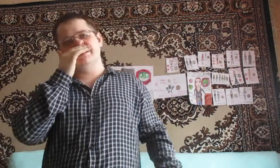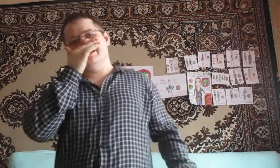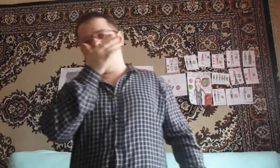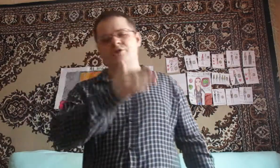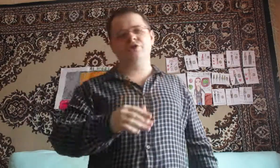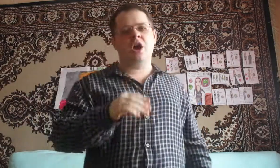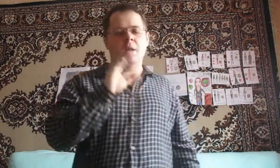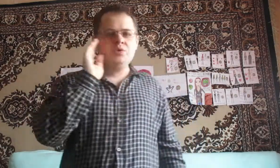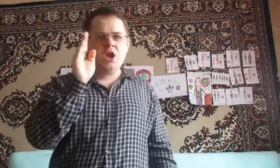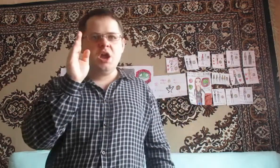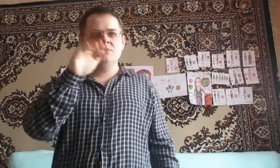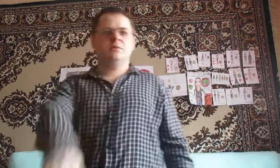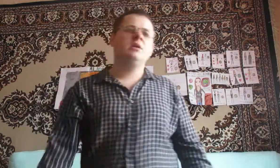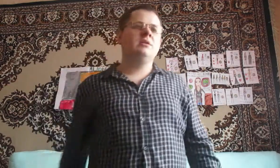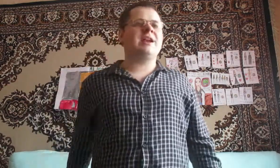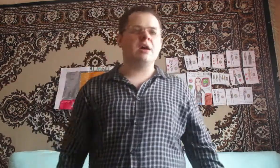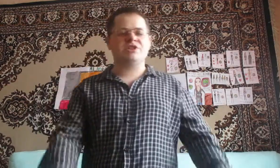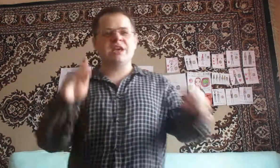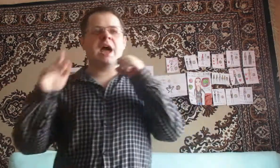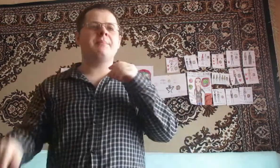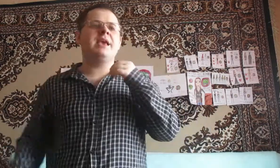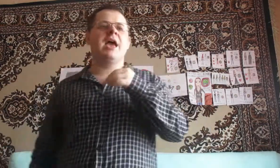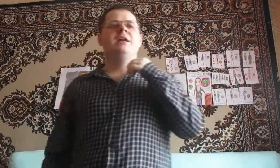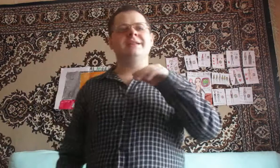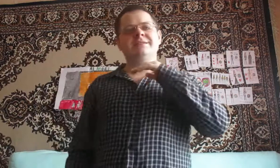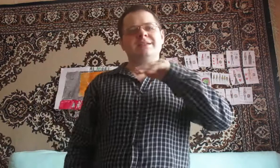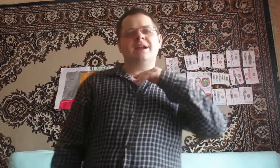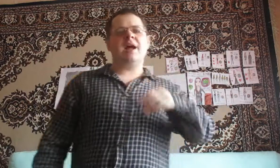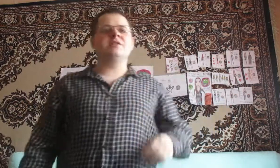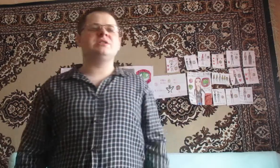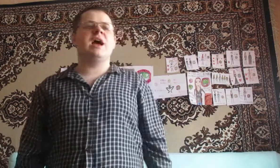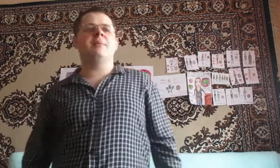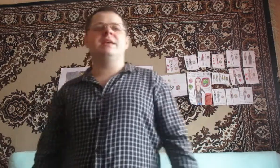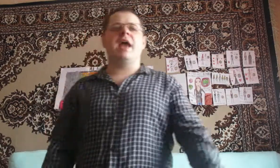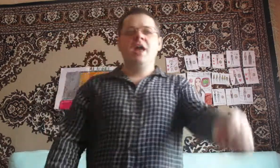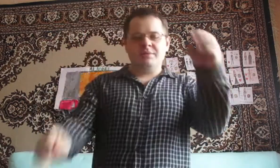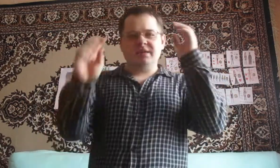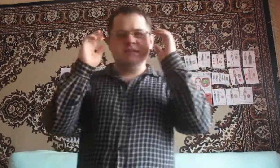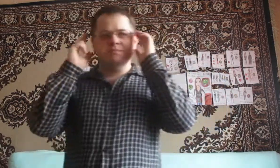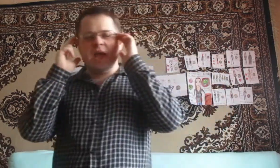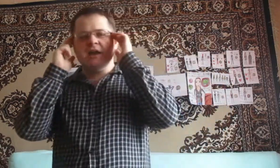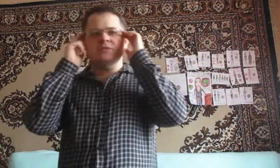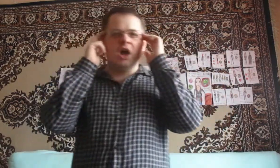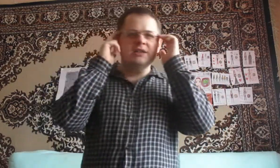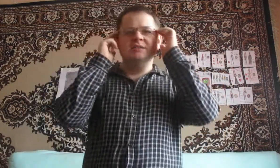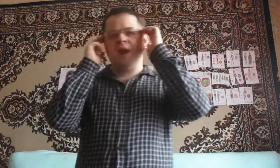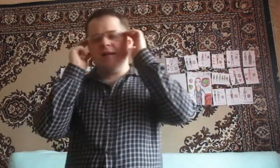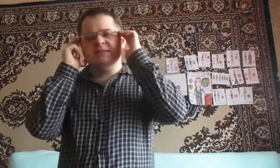нравишься мне Нравишься мне Нравишься мне Мне теперь одно не справится,